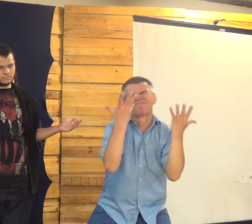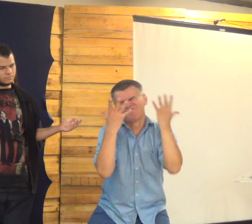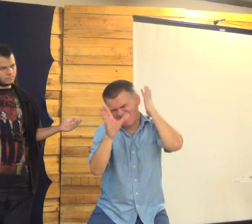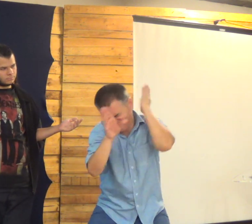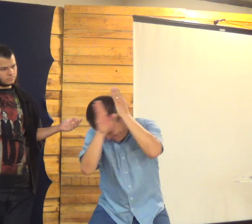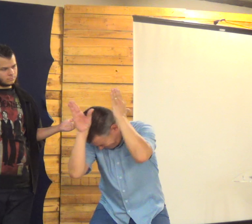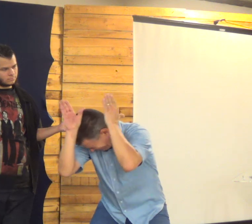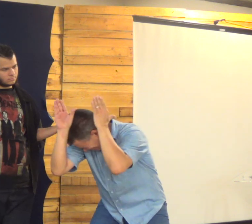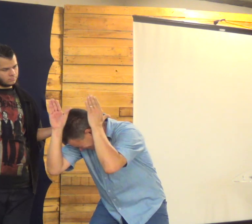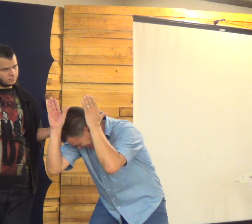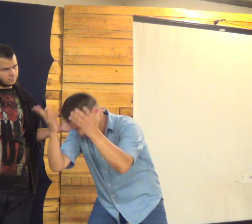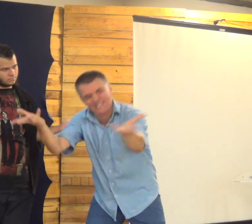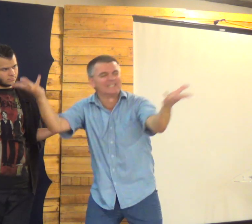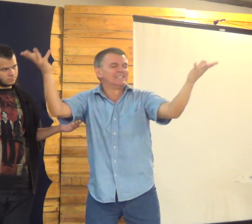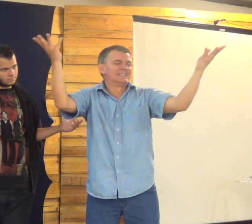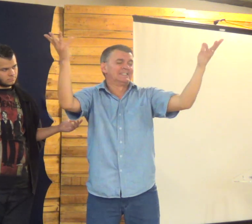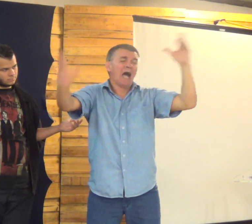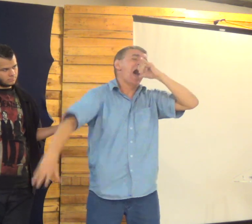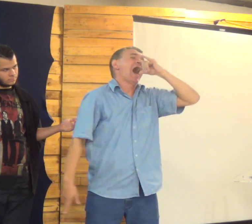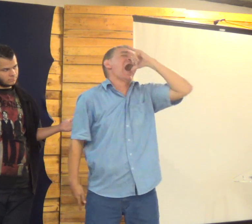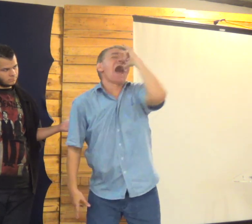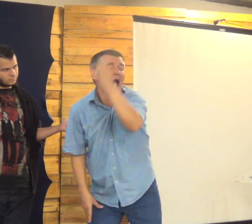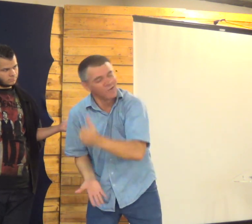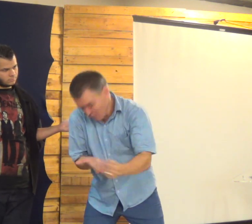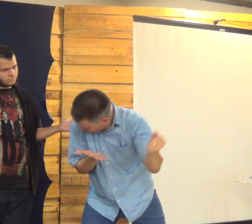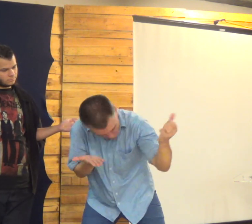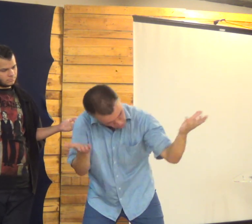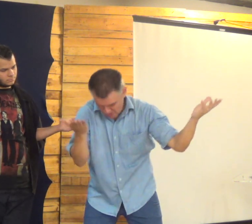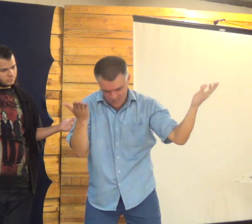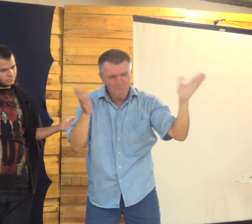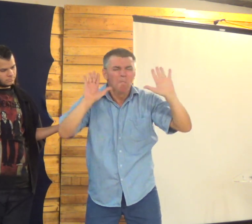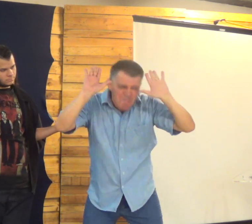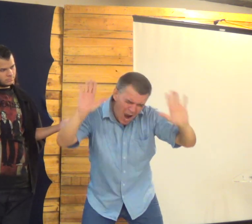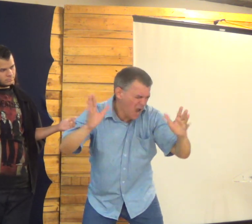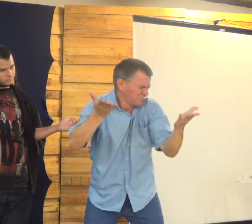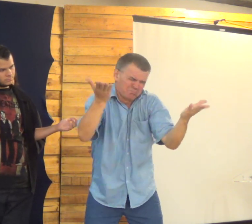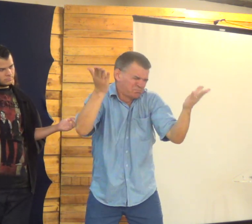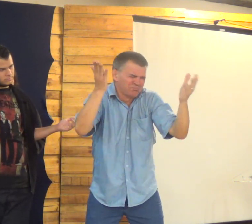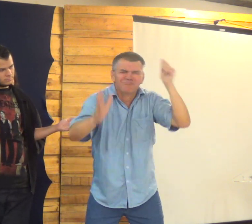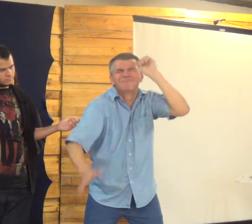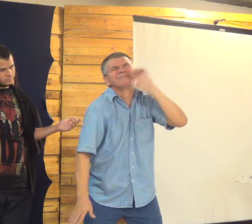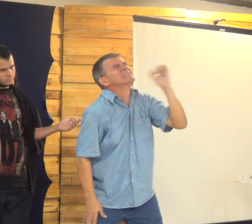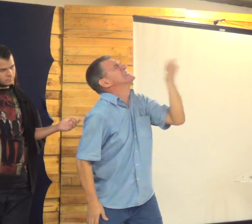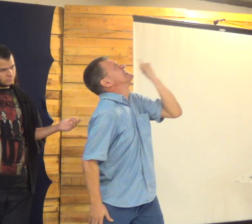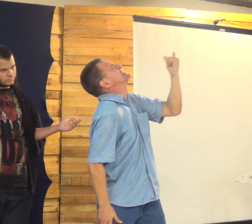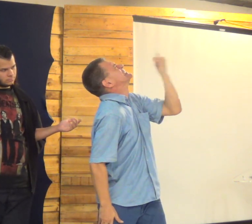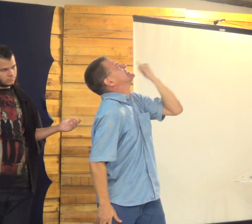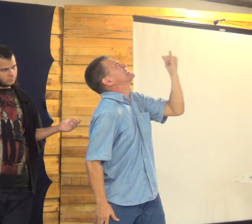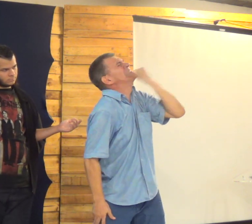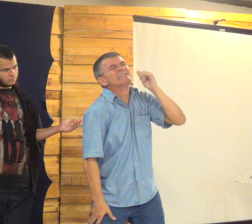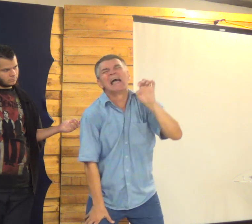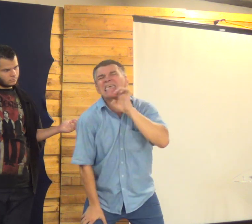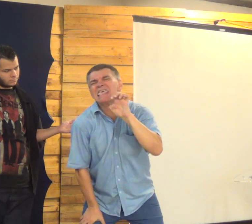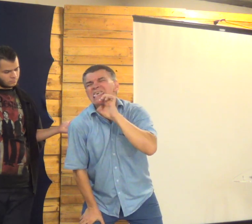A culpa está lá atrás Quando Adão e Eva comeram daquele fruto proibido E eu sei que